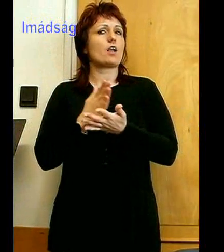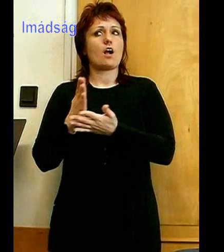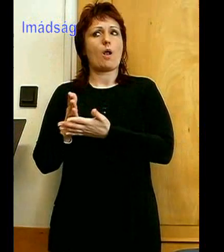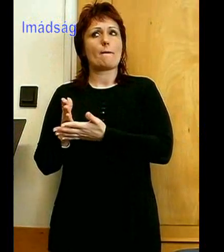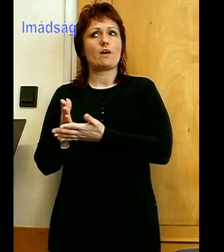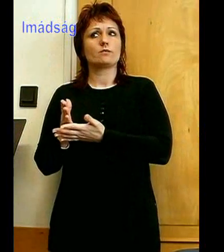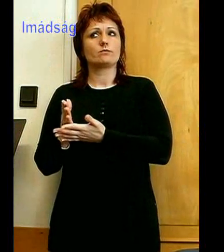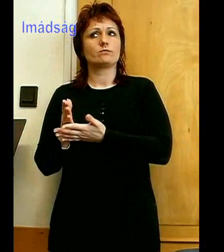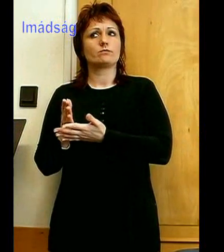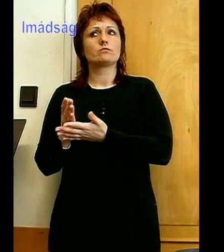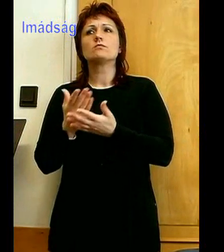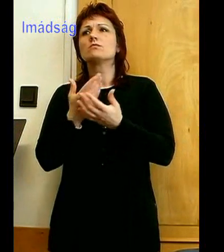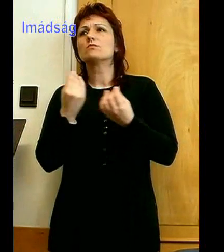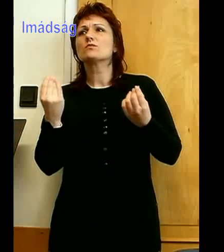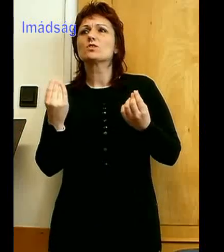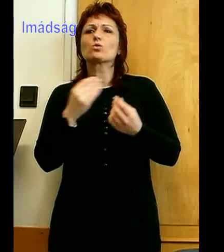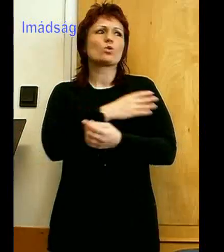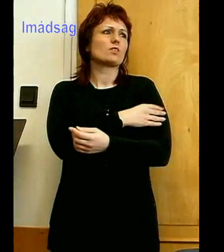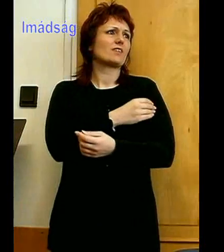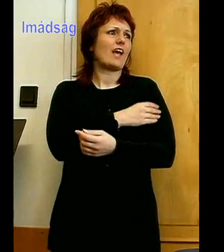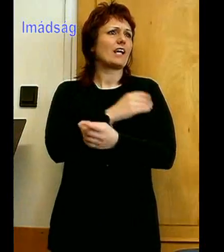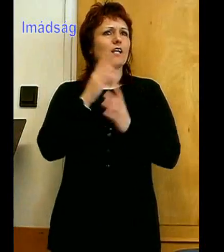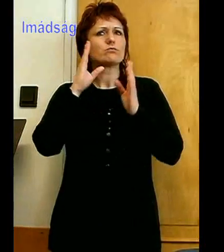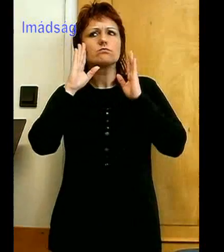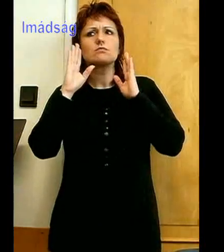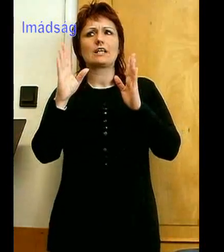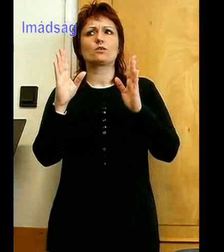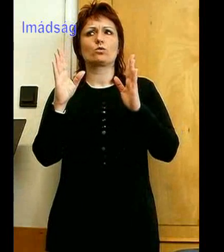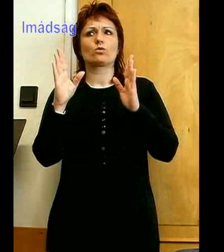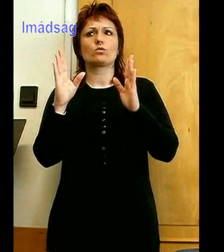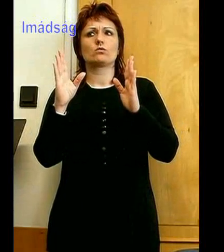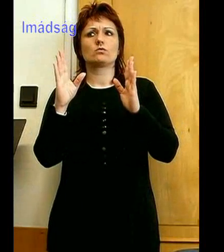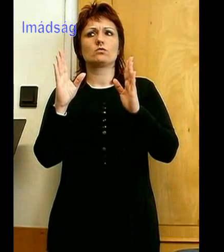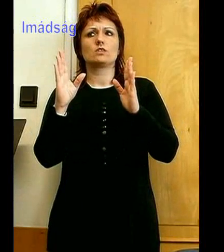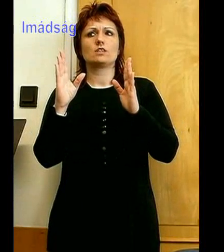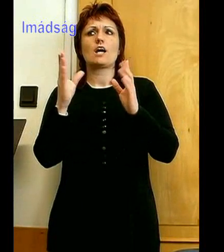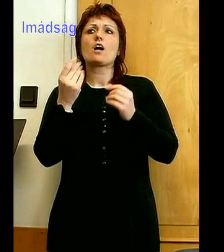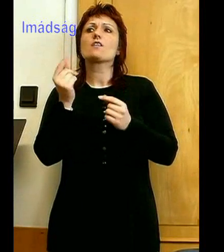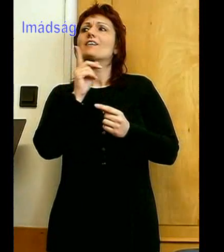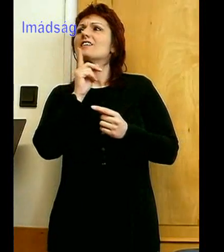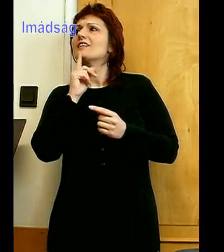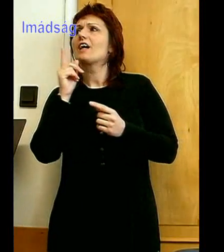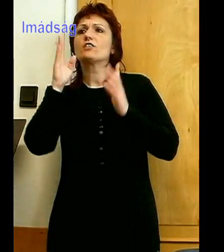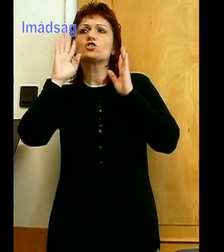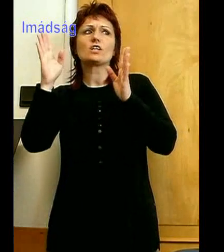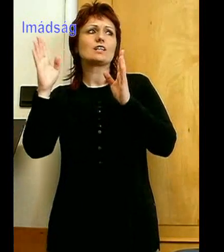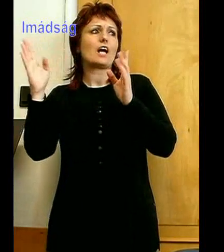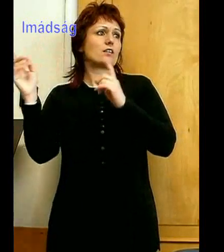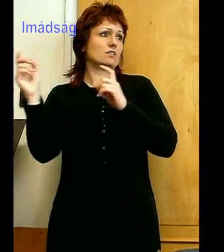Sokszor nagy a terügiakítünk, de akármilyen kicsi hittel jön valaki hozzád, Új Jézus, Te